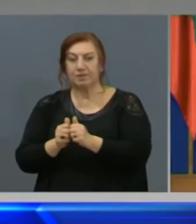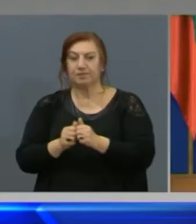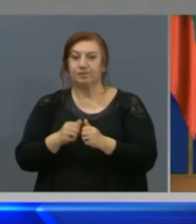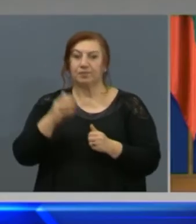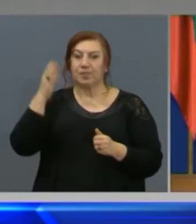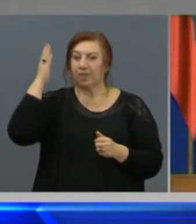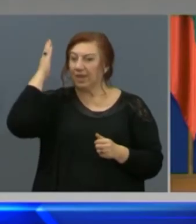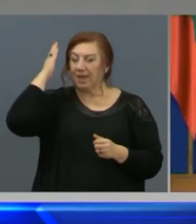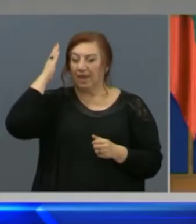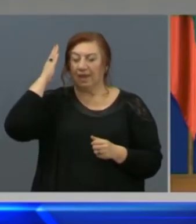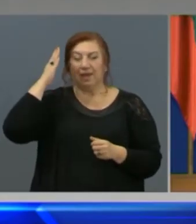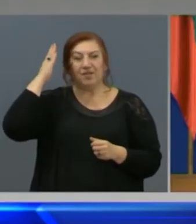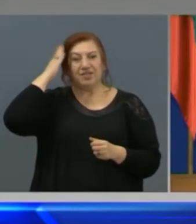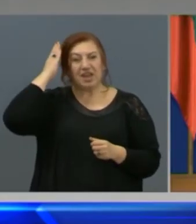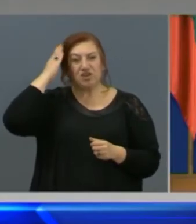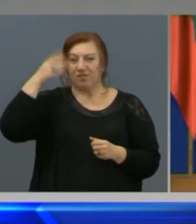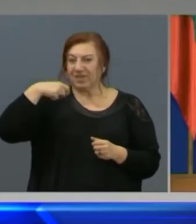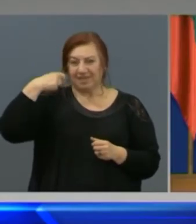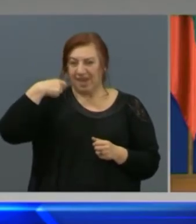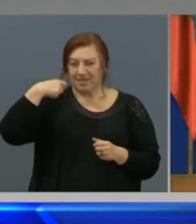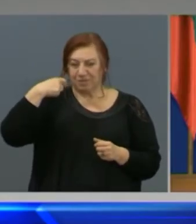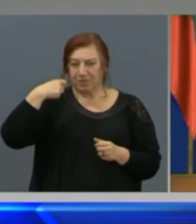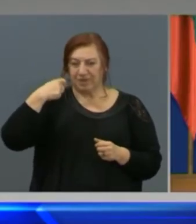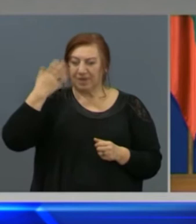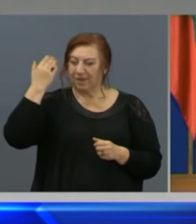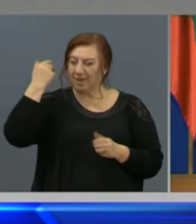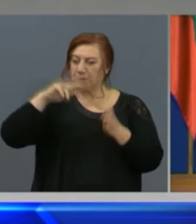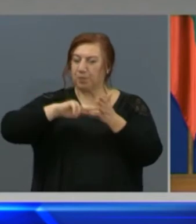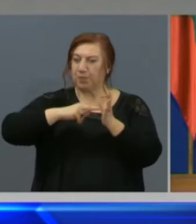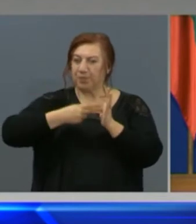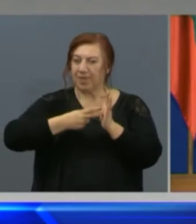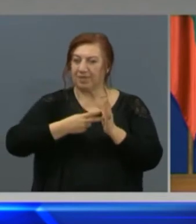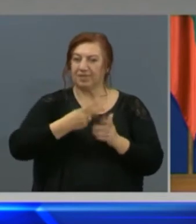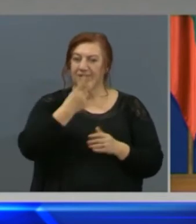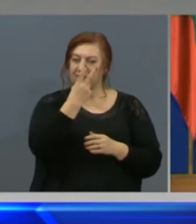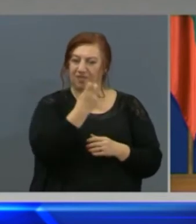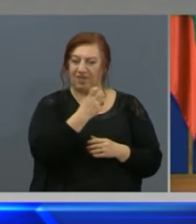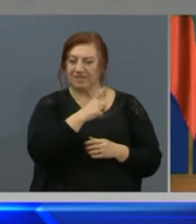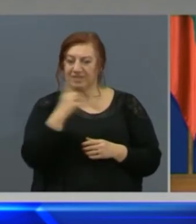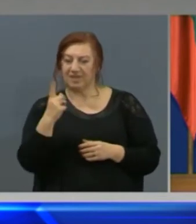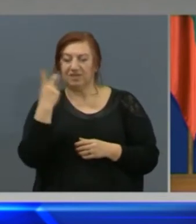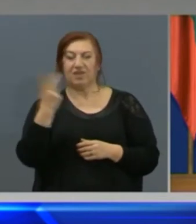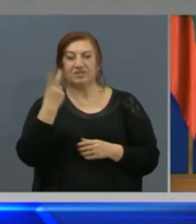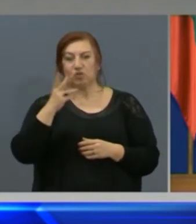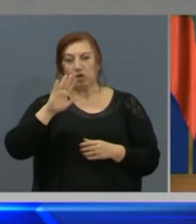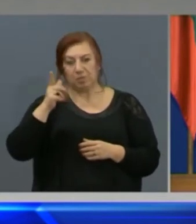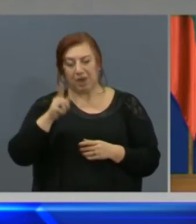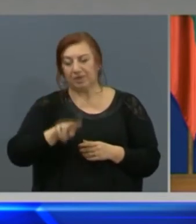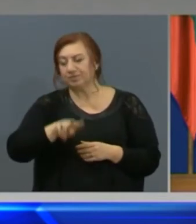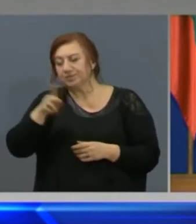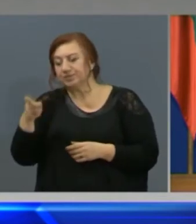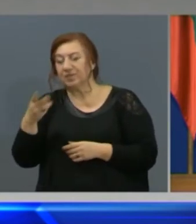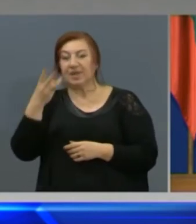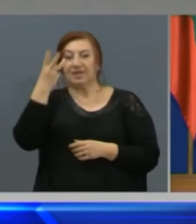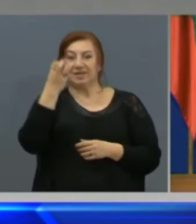Държавните и зрелостни изпити, които бяха планирани за 20 и 22 май, да се проведат на 30